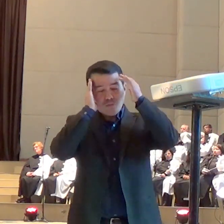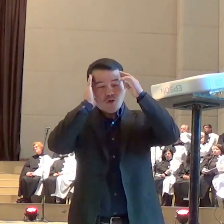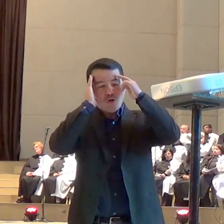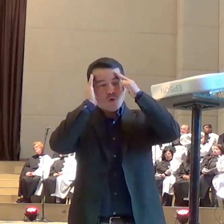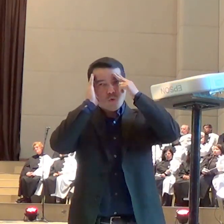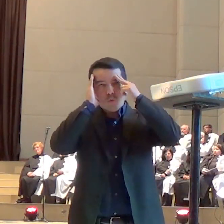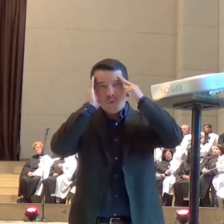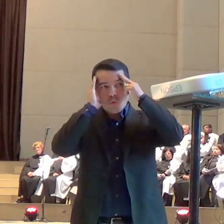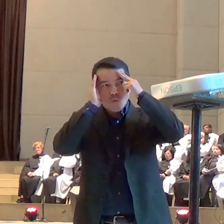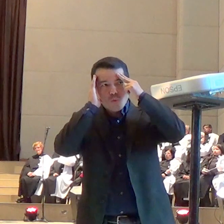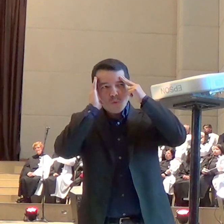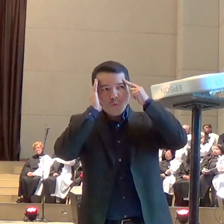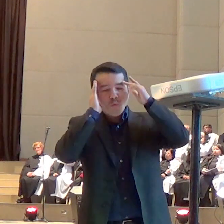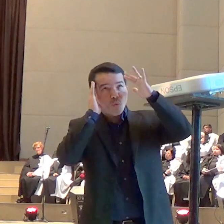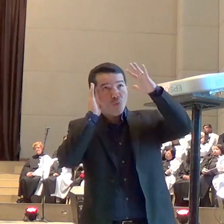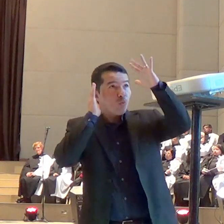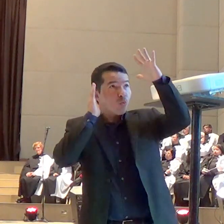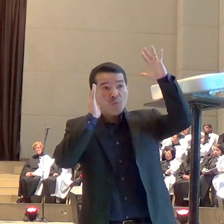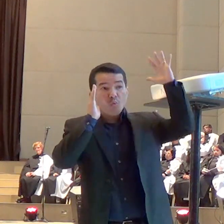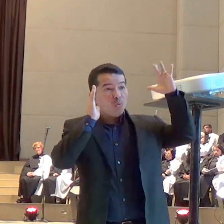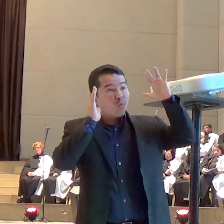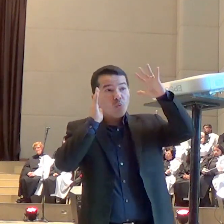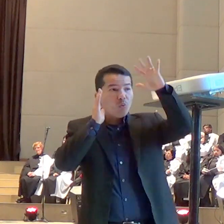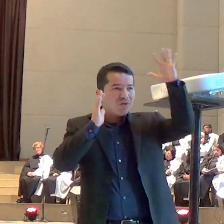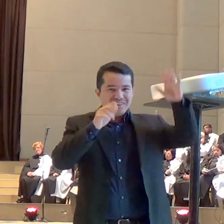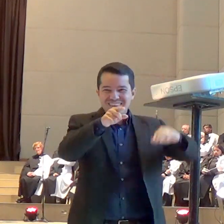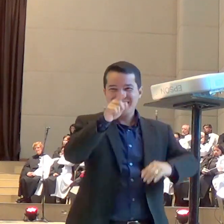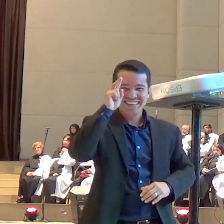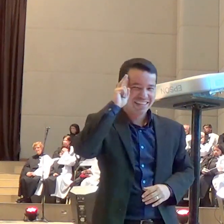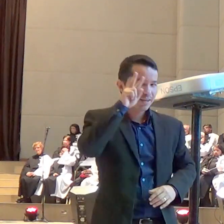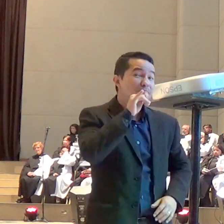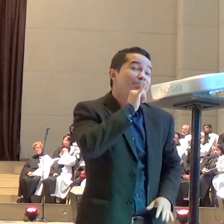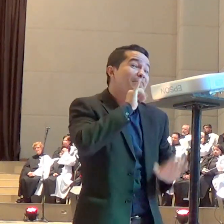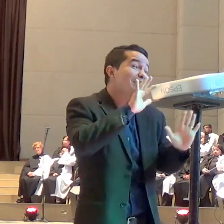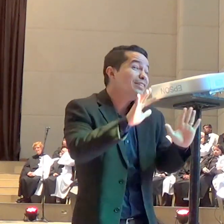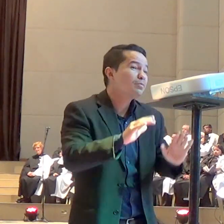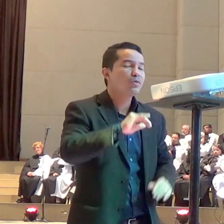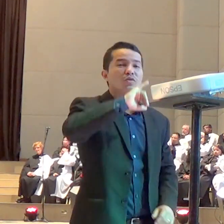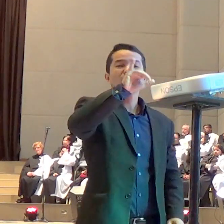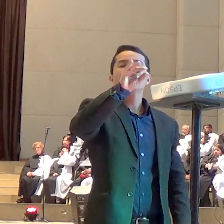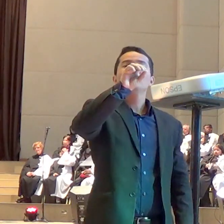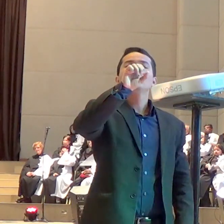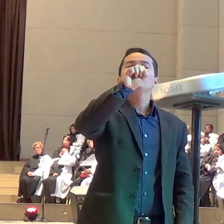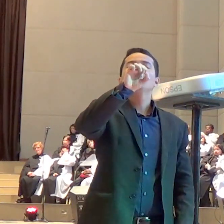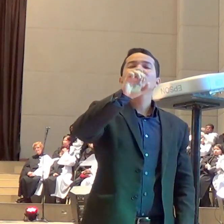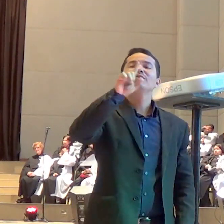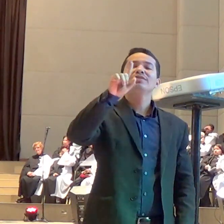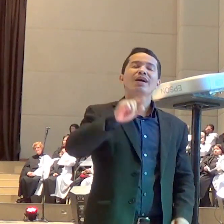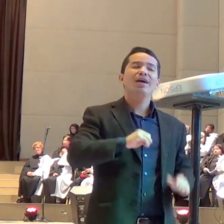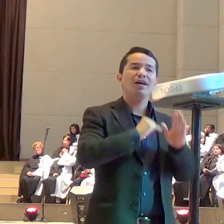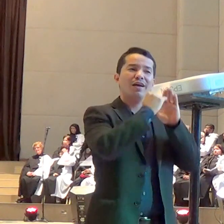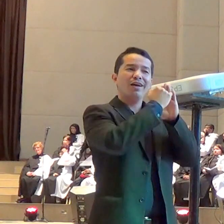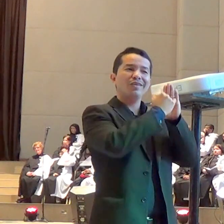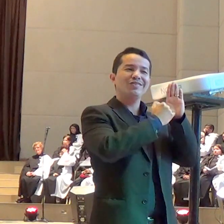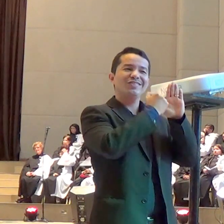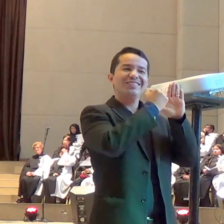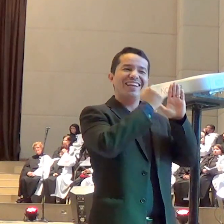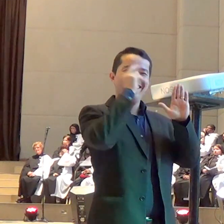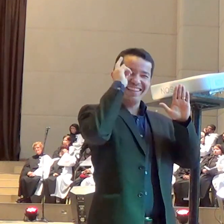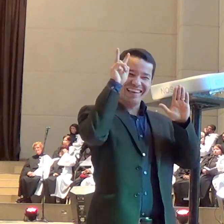do anúncio que o anjo fez para José para continuar casado, ou noivo, nós